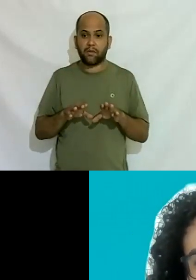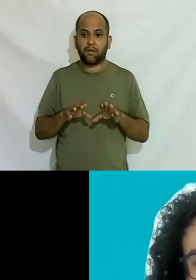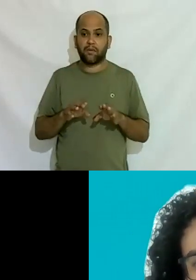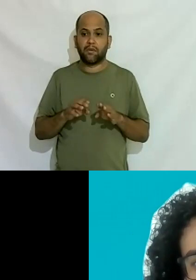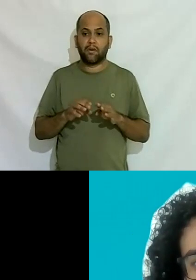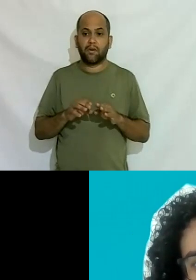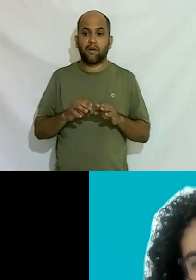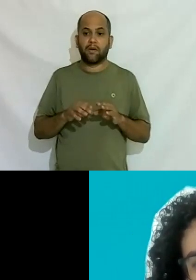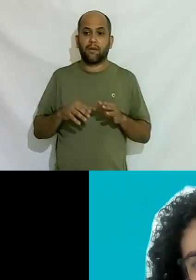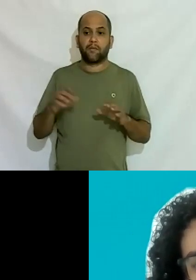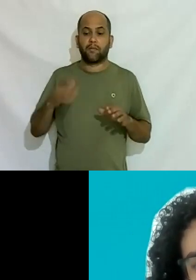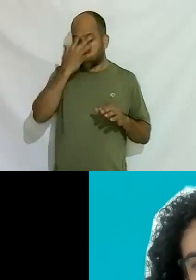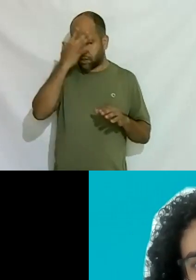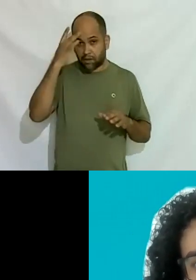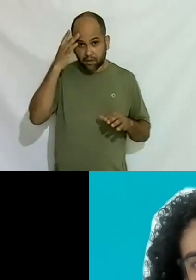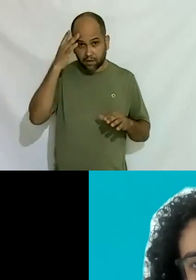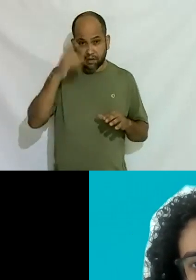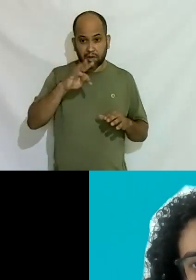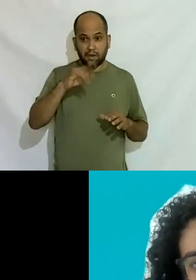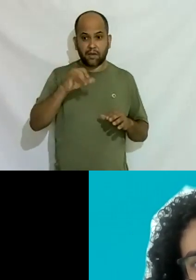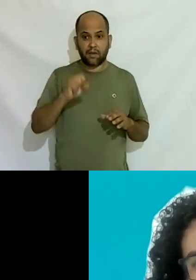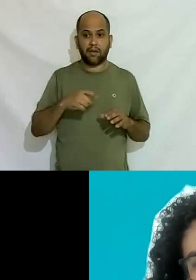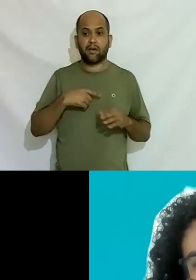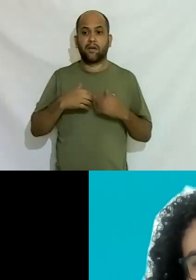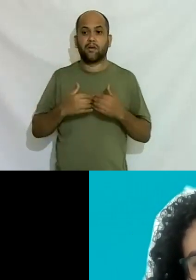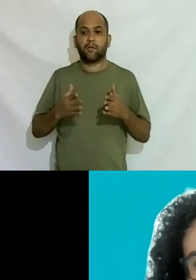de pessoas trans desde 2013